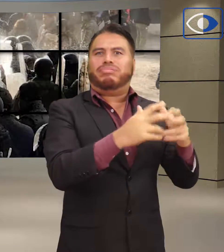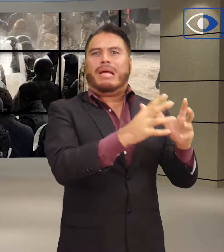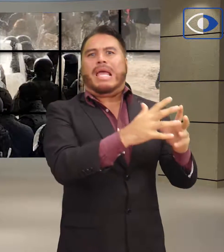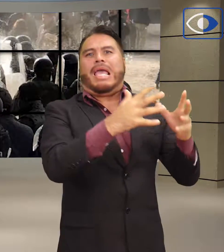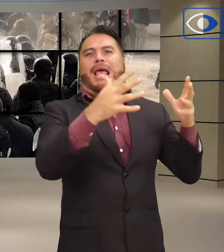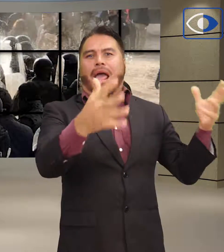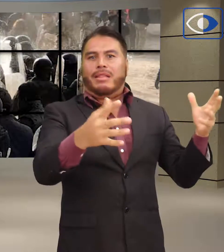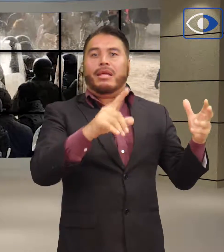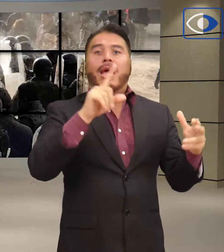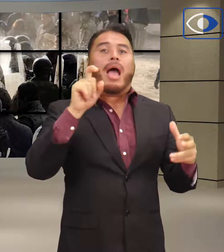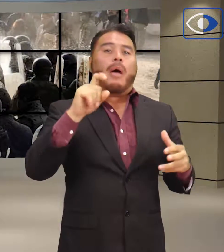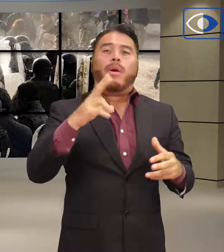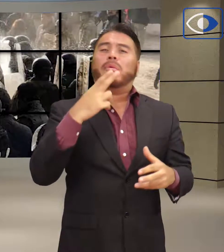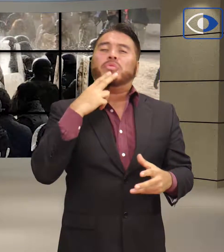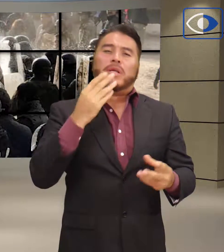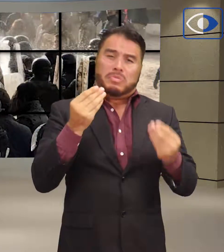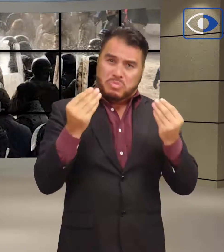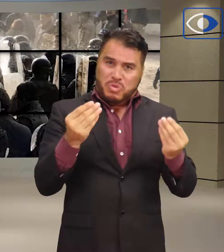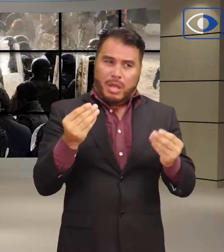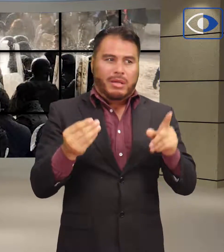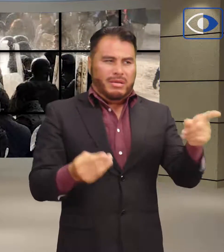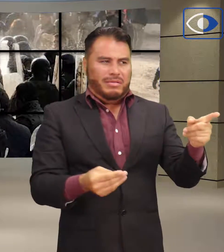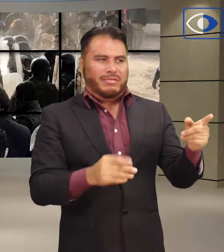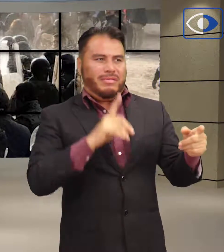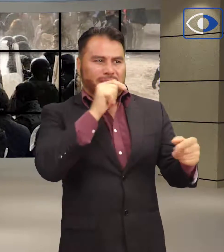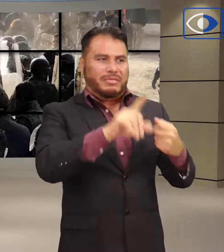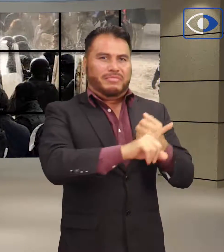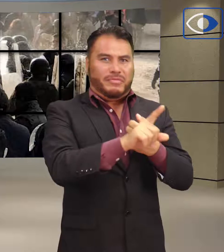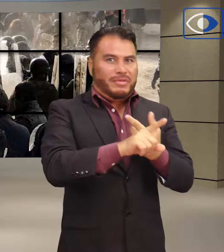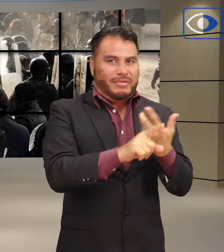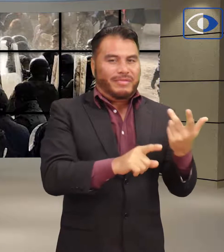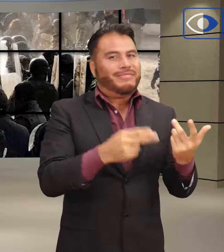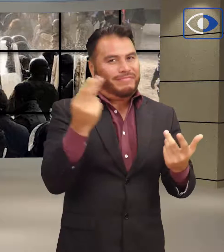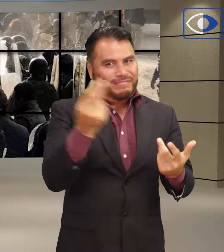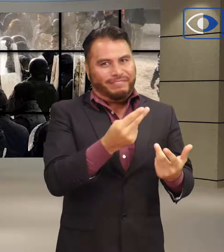ambiental de la construcción y operación de una gigantesca planta de la industria cervecera.